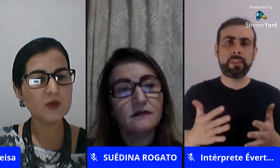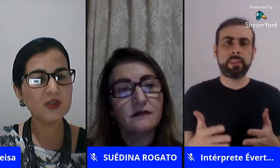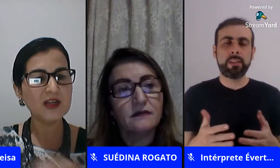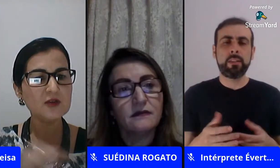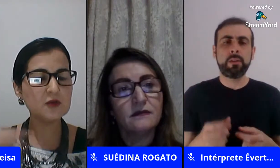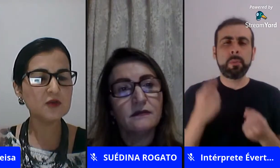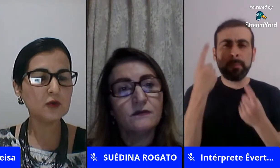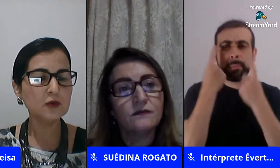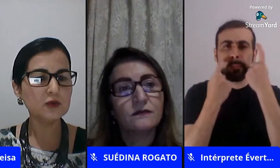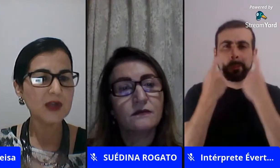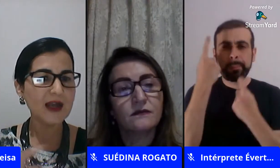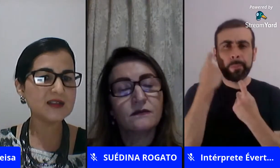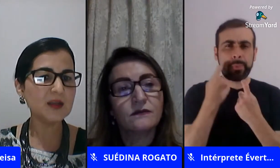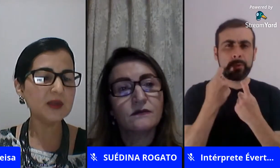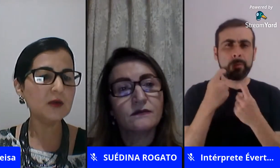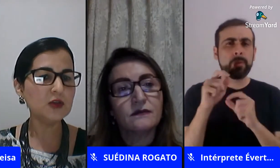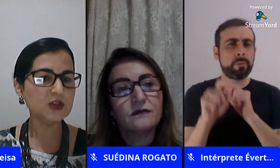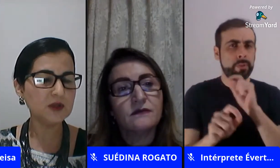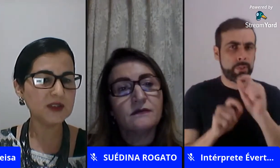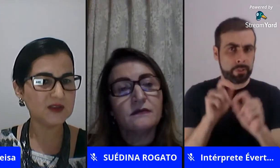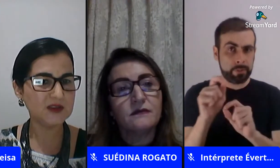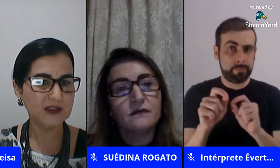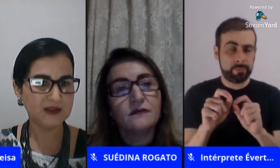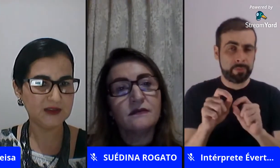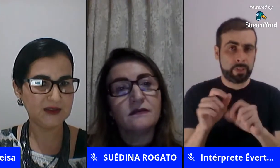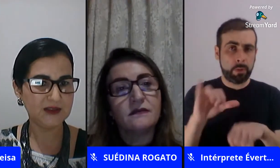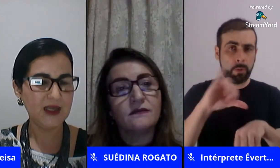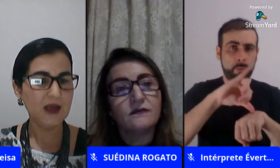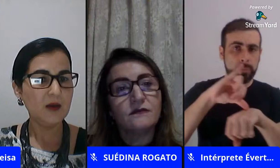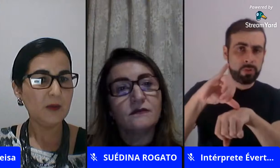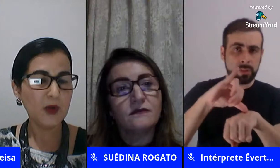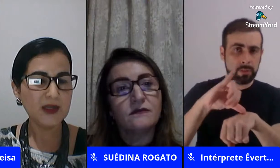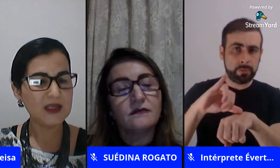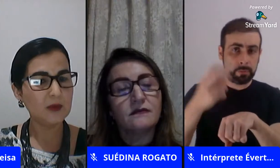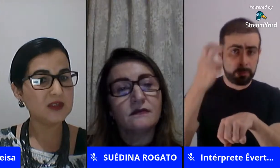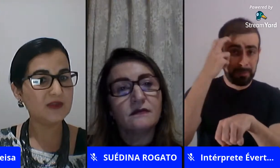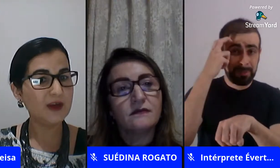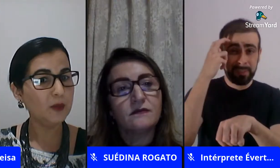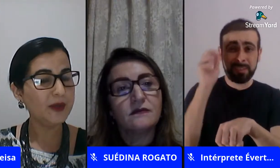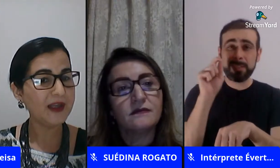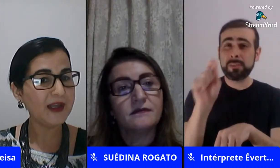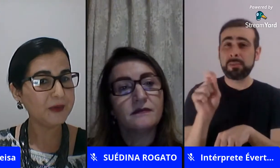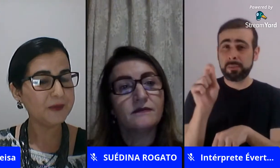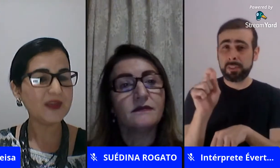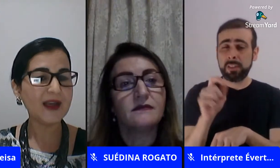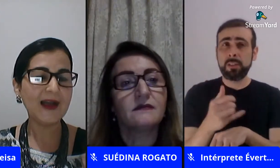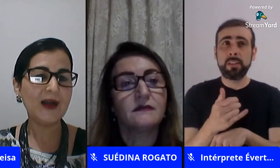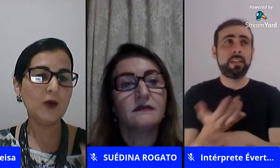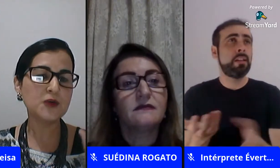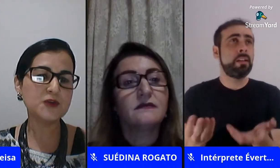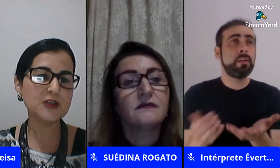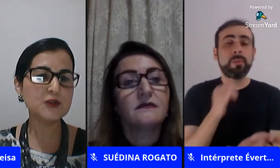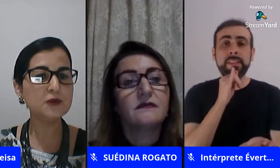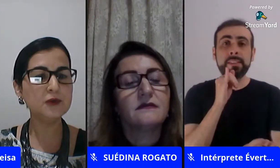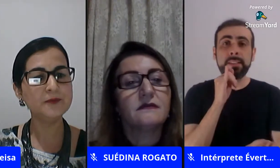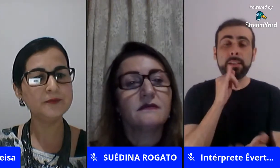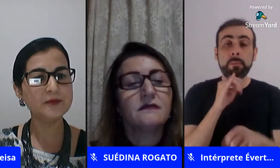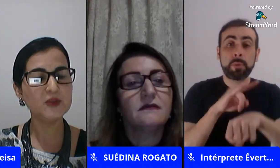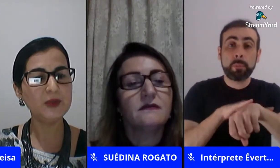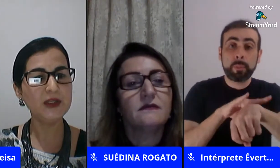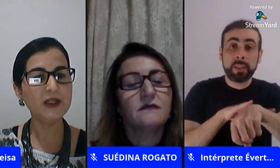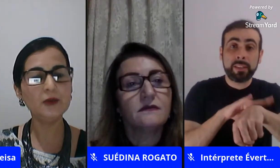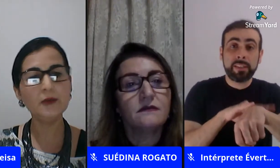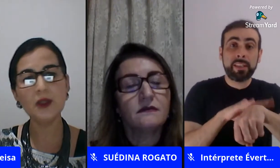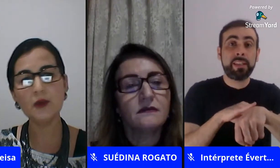os objetos culturais também estão constituindo essas crianças por exemplo quando você vai num banheiro está lá o urso azul